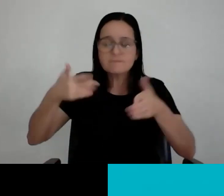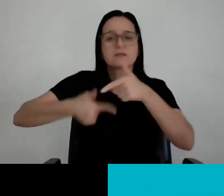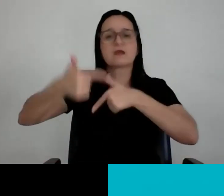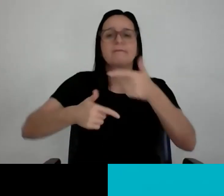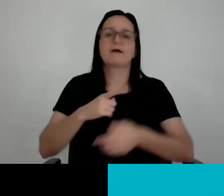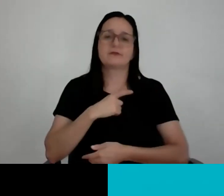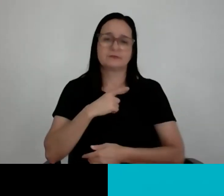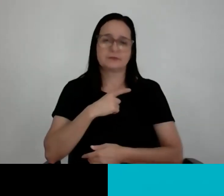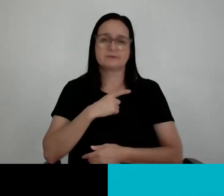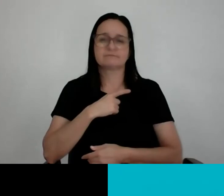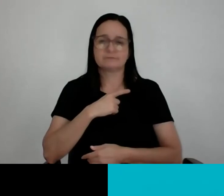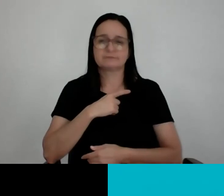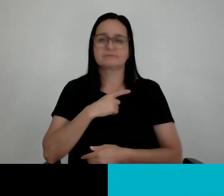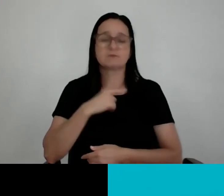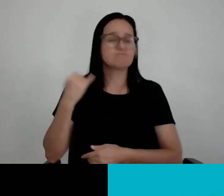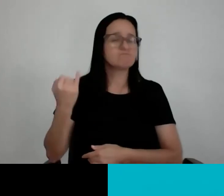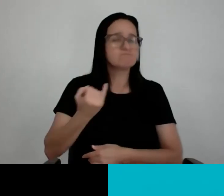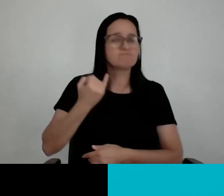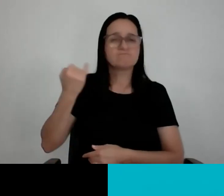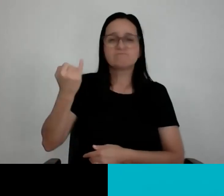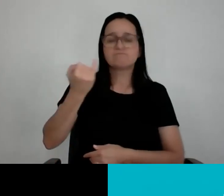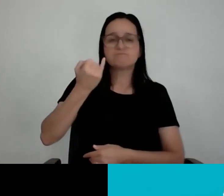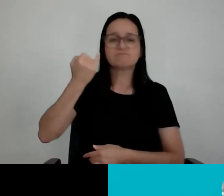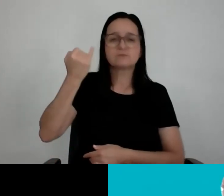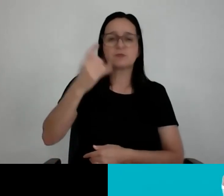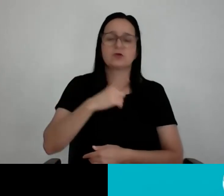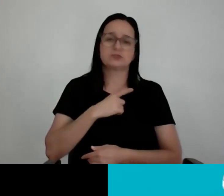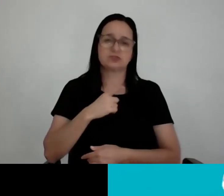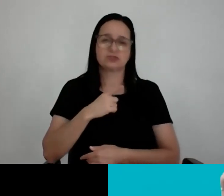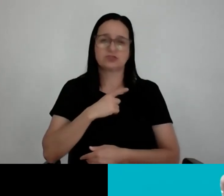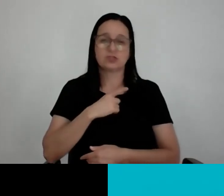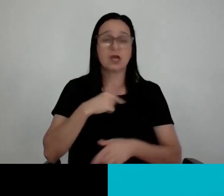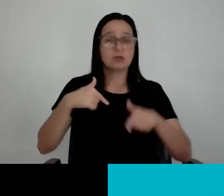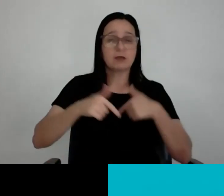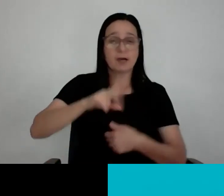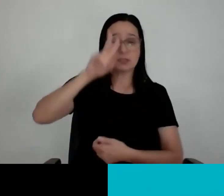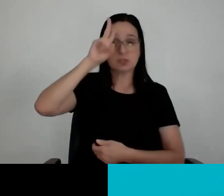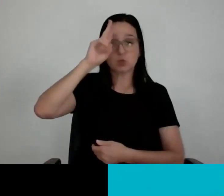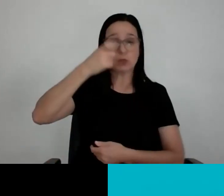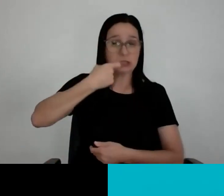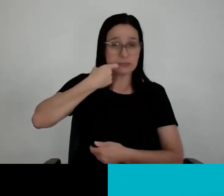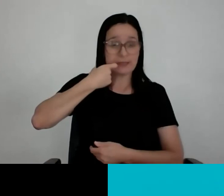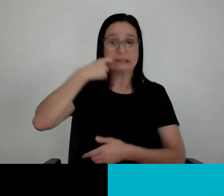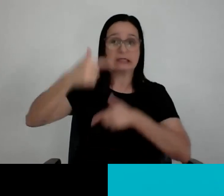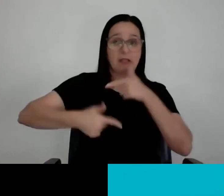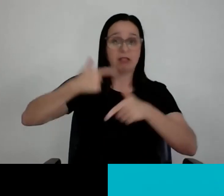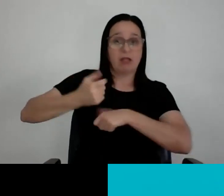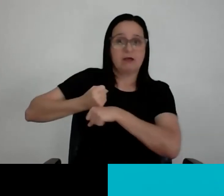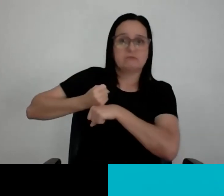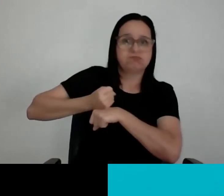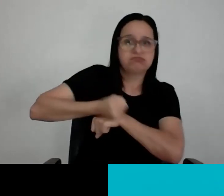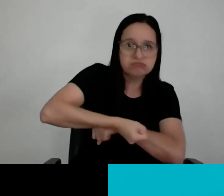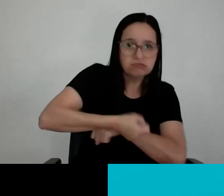vou te contar, de segunda a sexta, a gente tem trabalhado bastante, temos ralado bastante, o ano está sendo ótimo e a gente tem que começar a trabalhar.